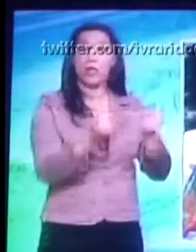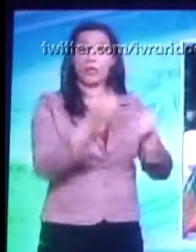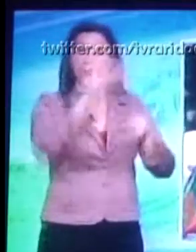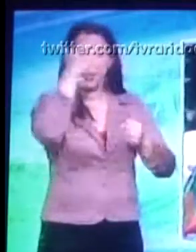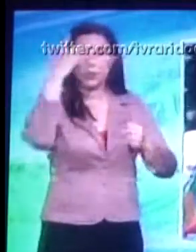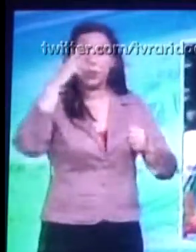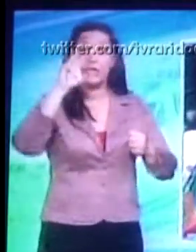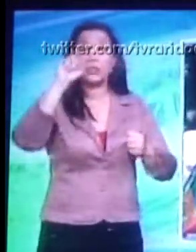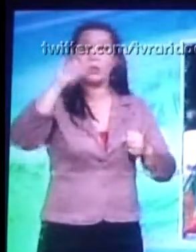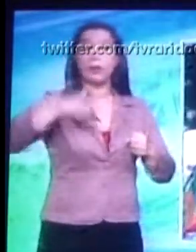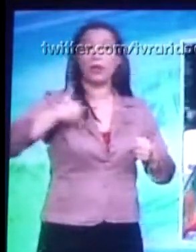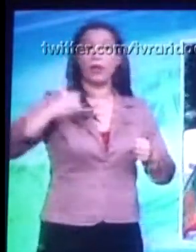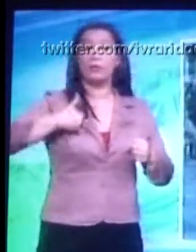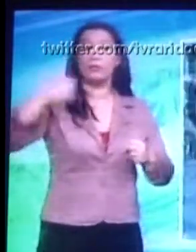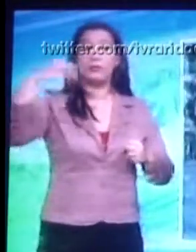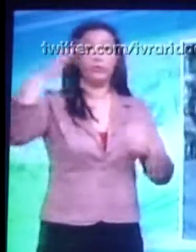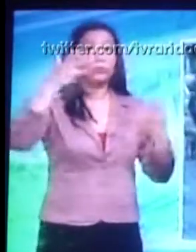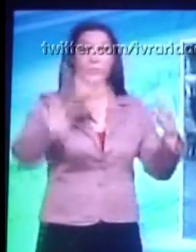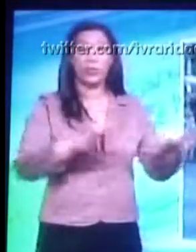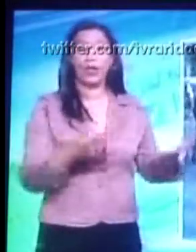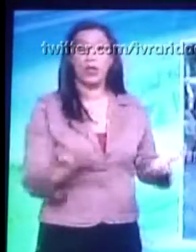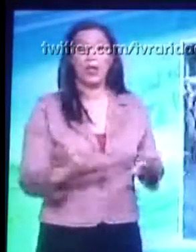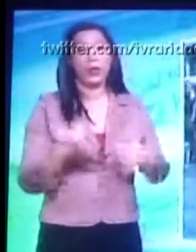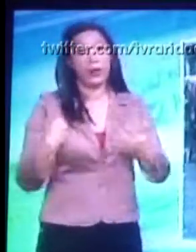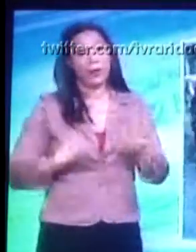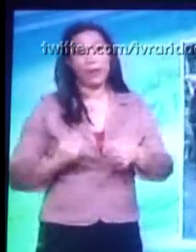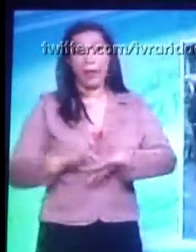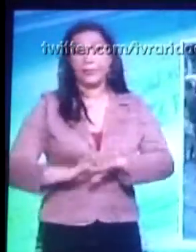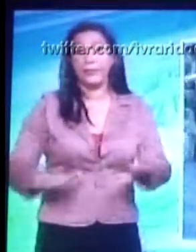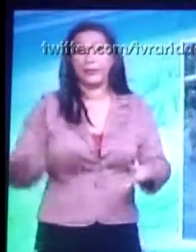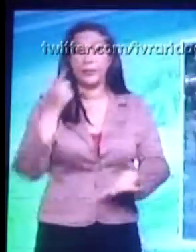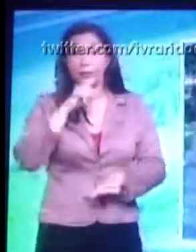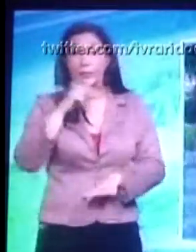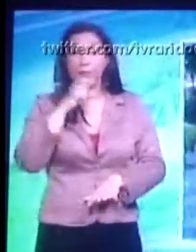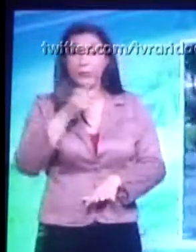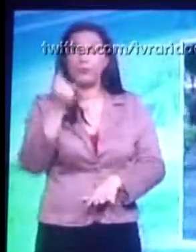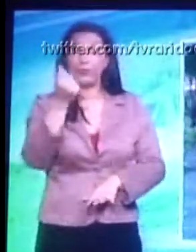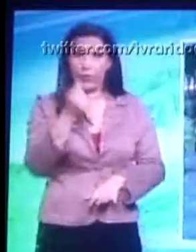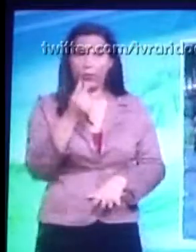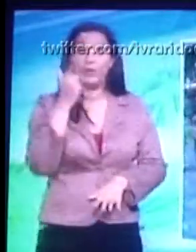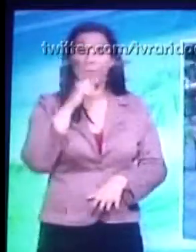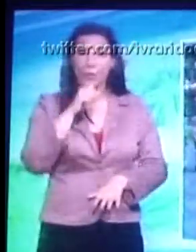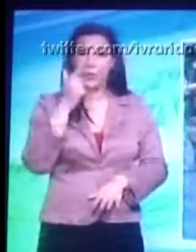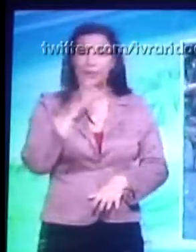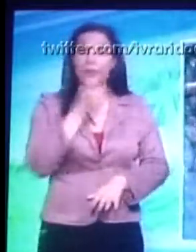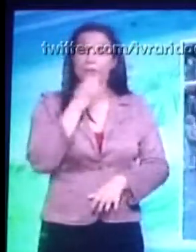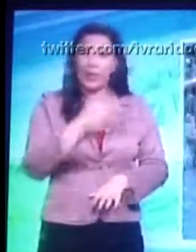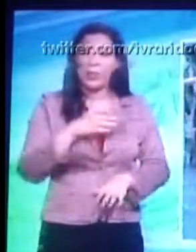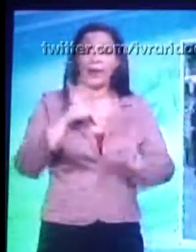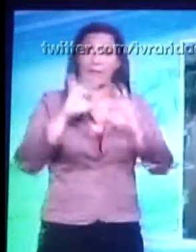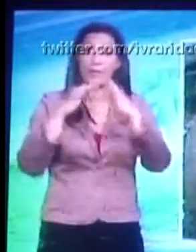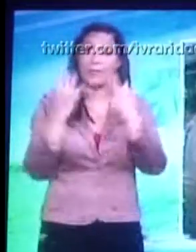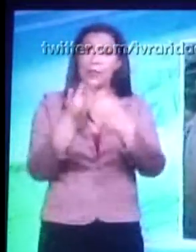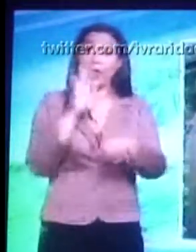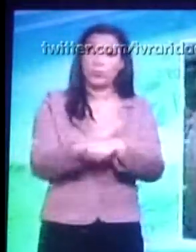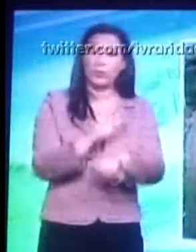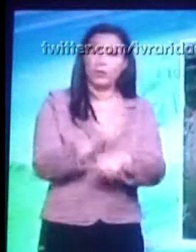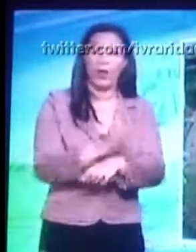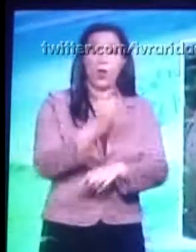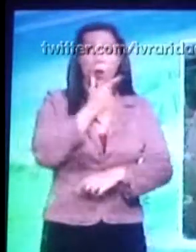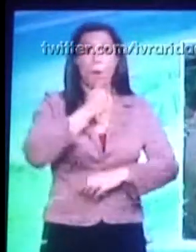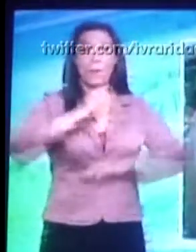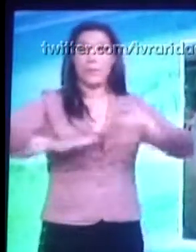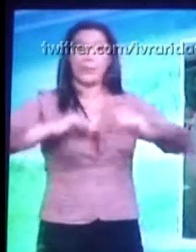de 50 anos, né? E assim nós estamos vivendo, nós uniríamos pra manter a nossa família. Este